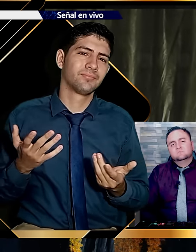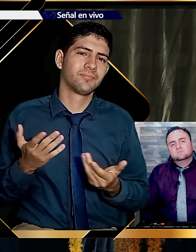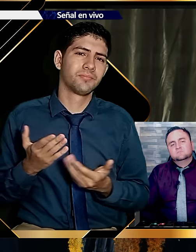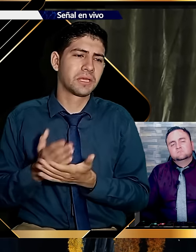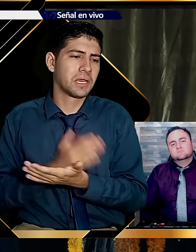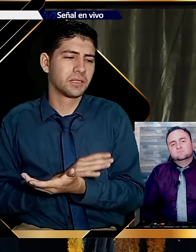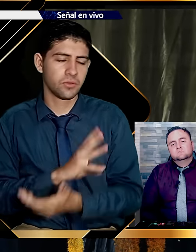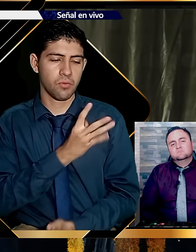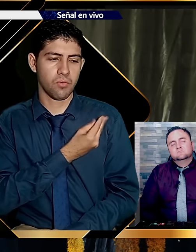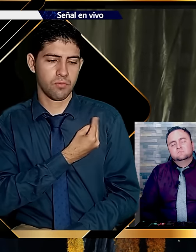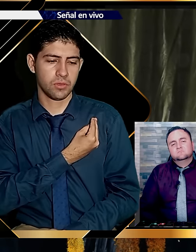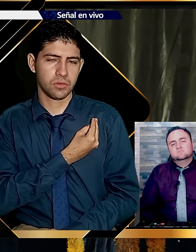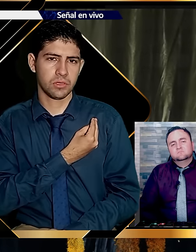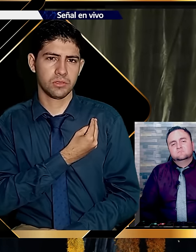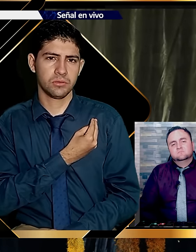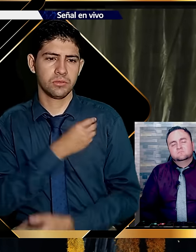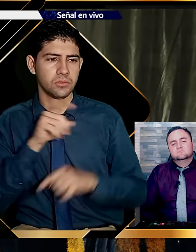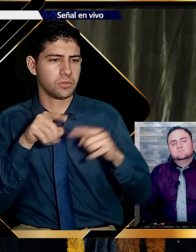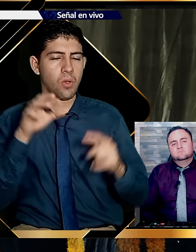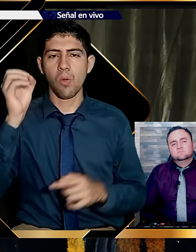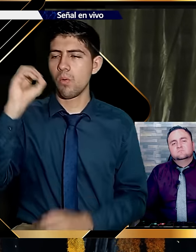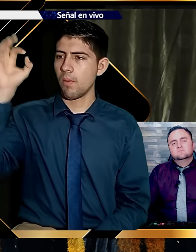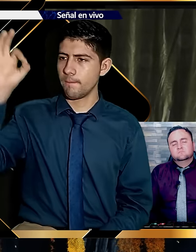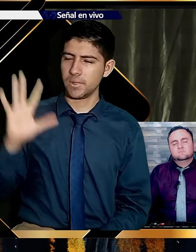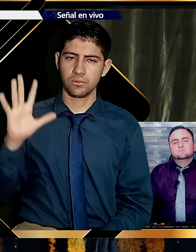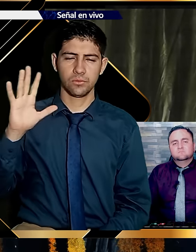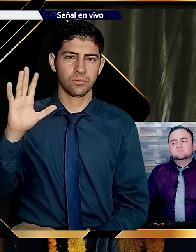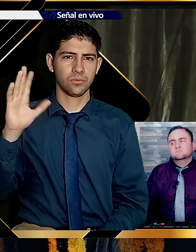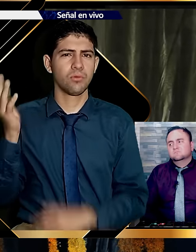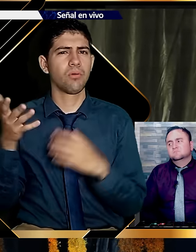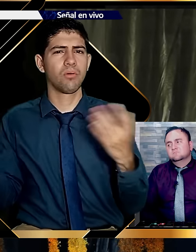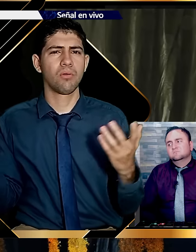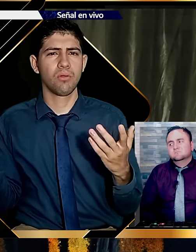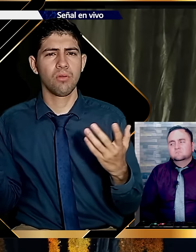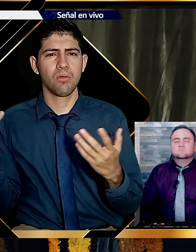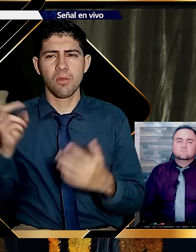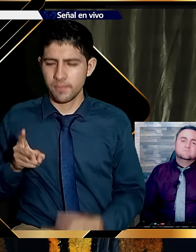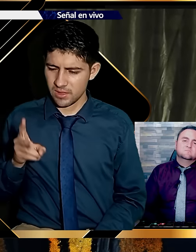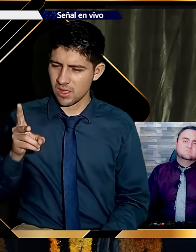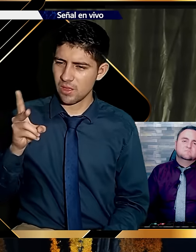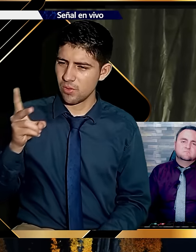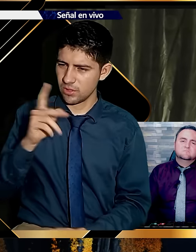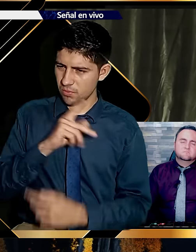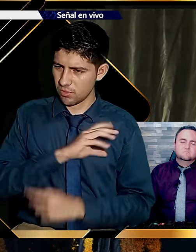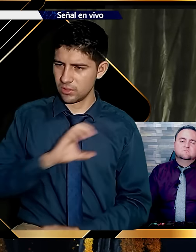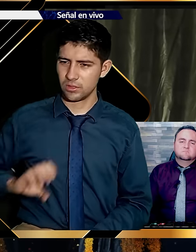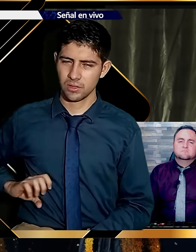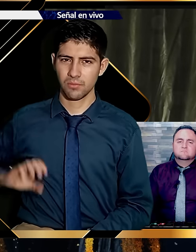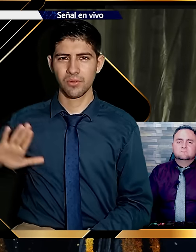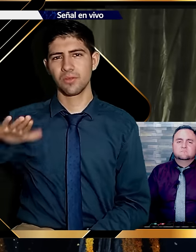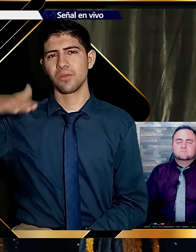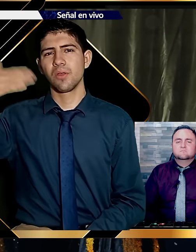De que serviría. Haber sido un miembro. la junta. De que serviría. Haber sido pastor. De que serviría. Haber